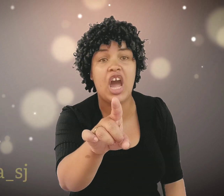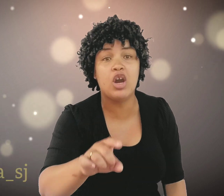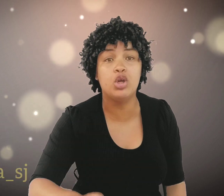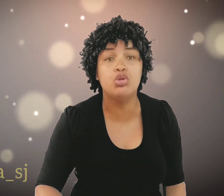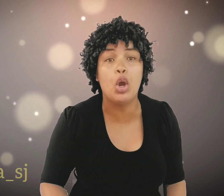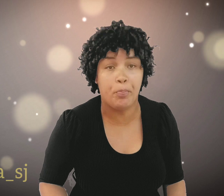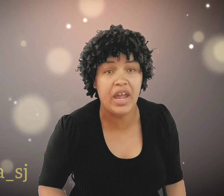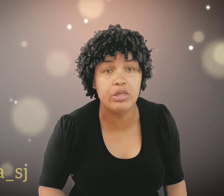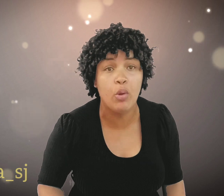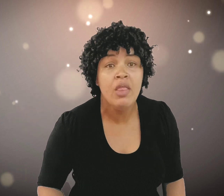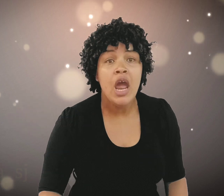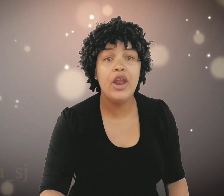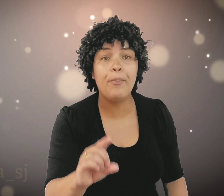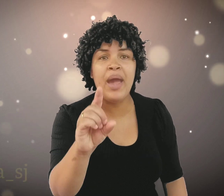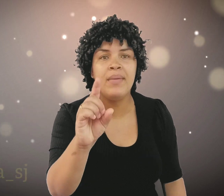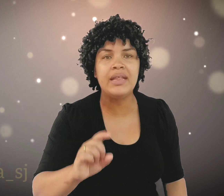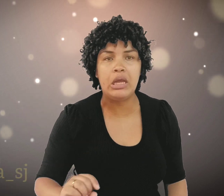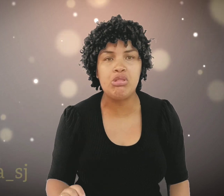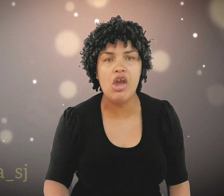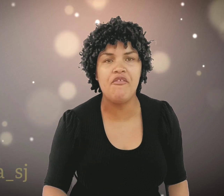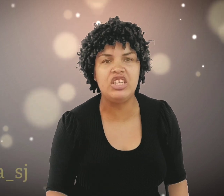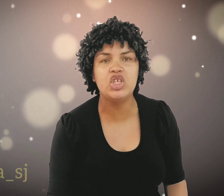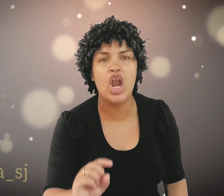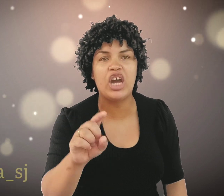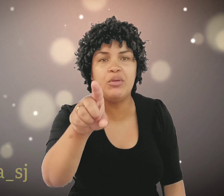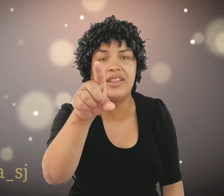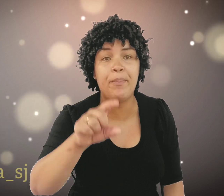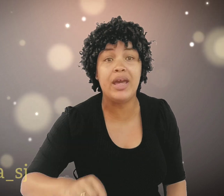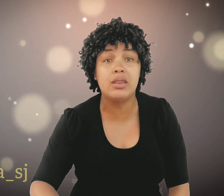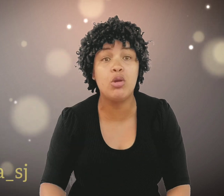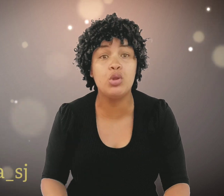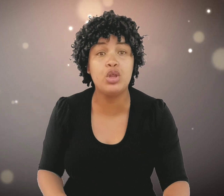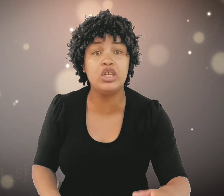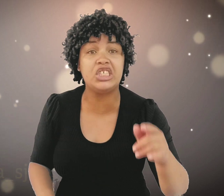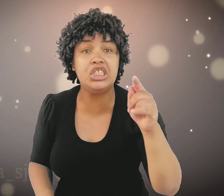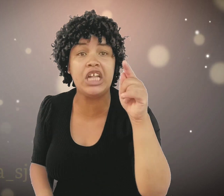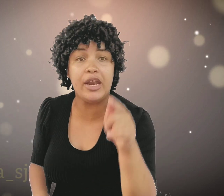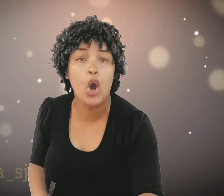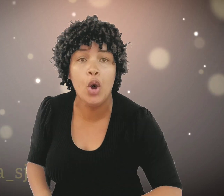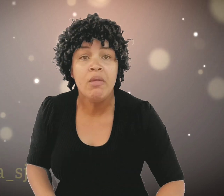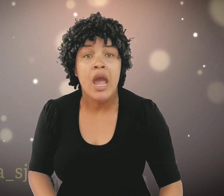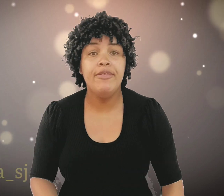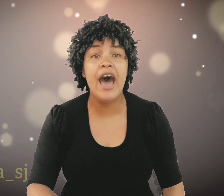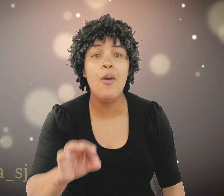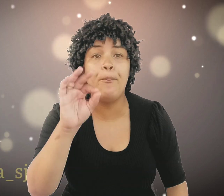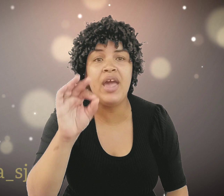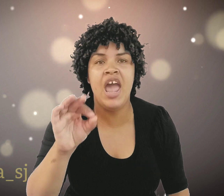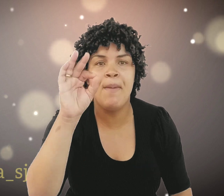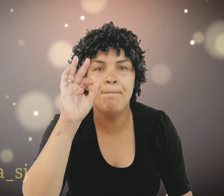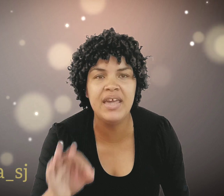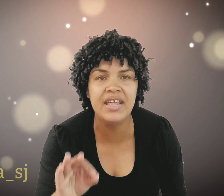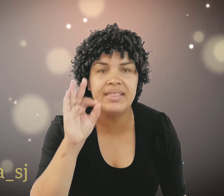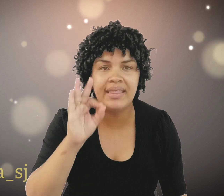arrancou do teu peito. Não permita que o Senhor venha te colocar. Numa depressão. Que o Senhor já te esparou. Não permita.